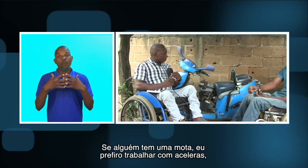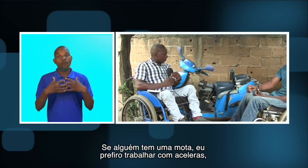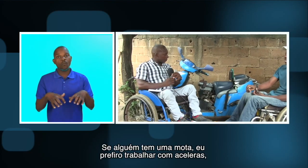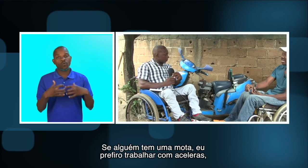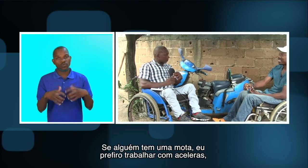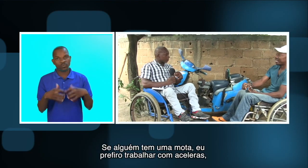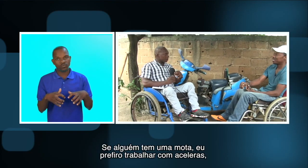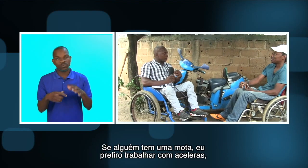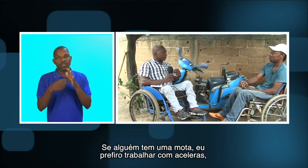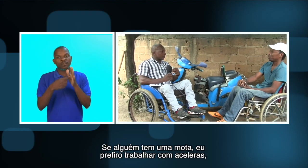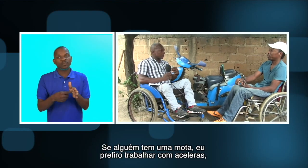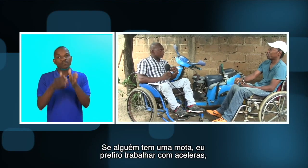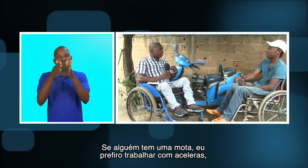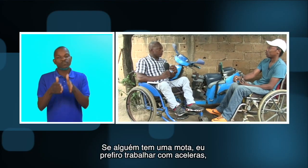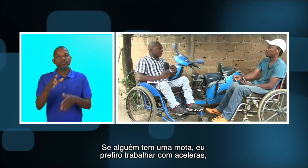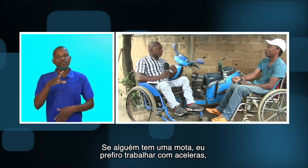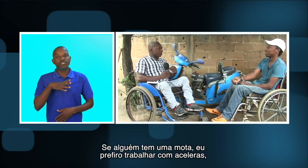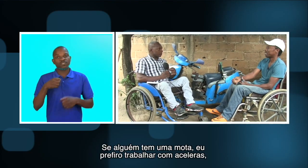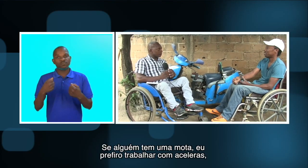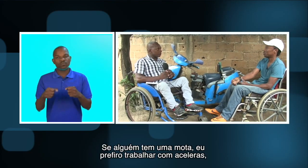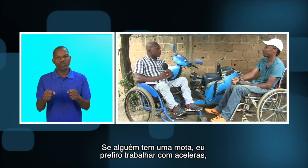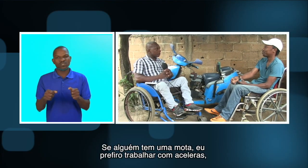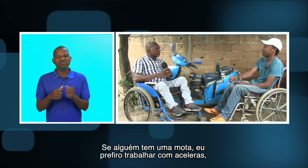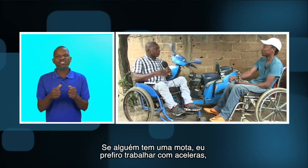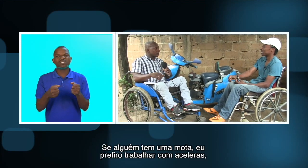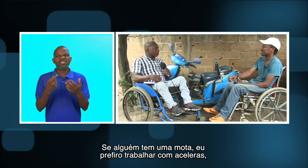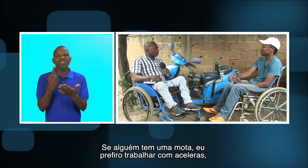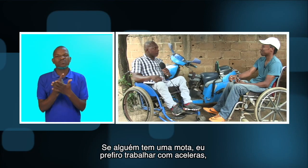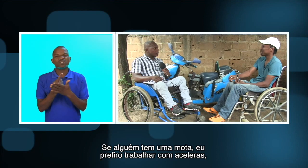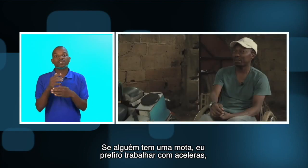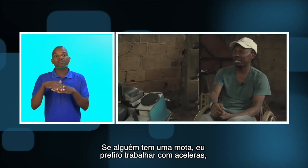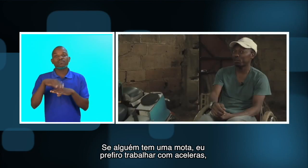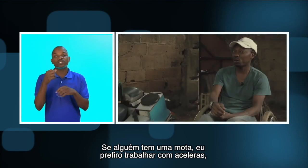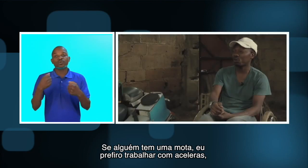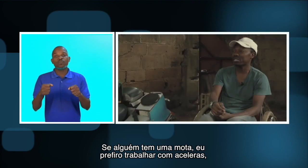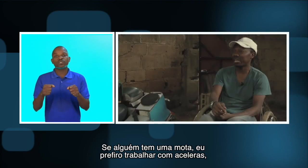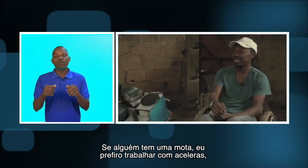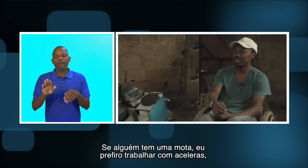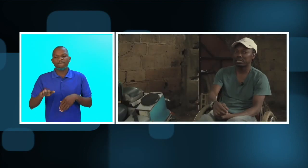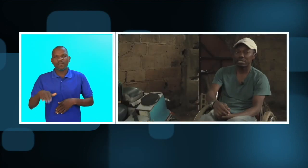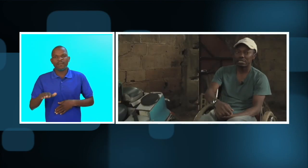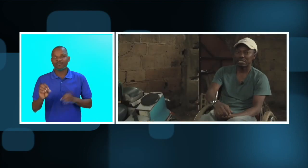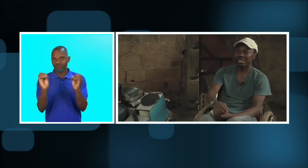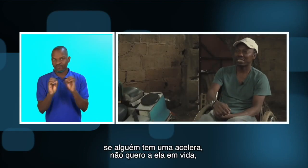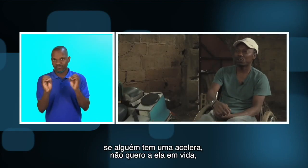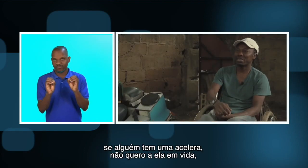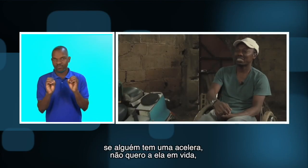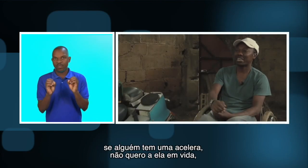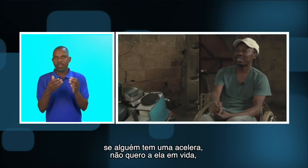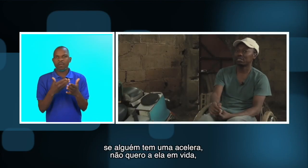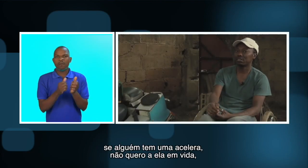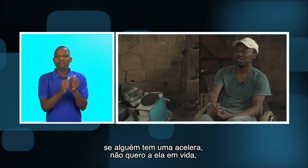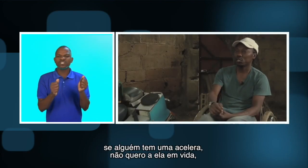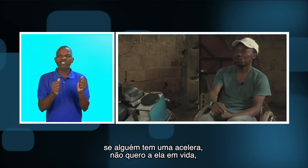se alguém tem uma uma uma eu prefiro trabalhar melhor com aceleras se alguém tem